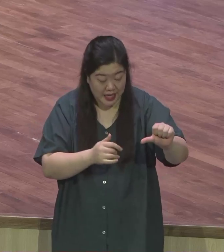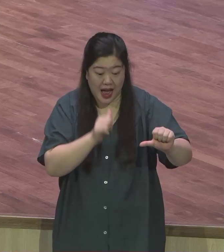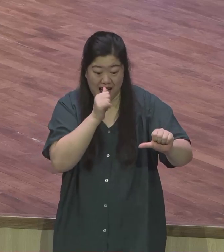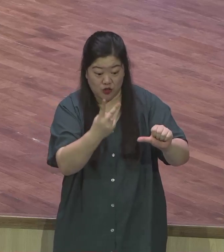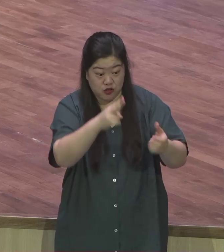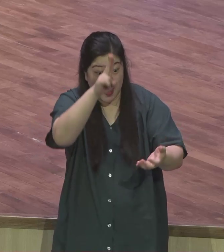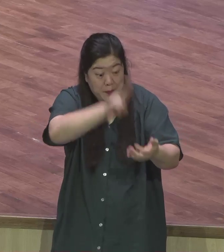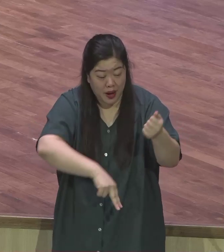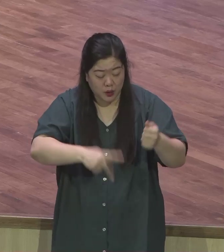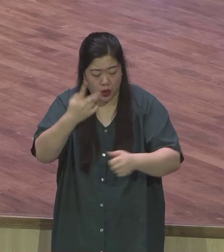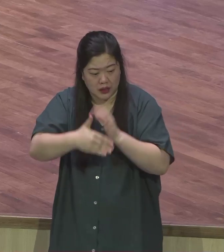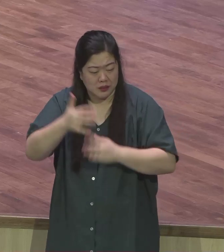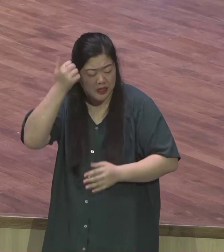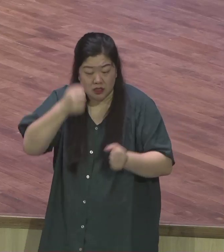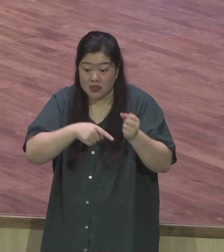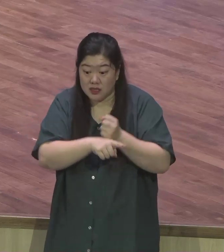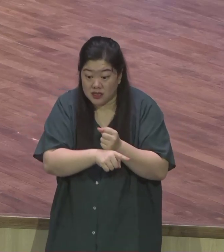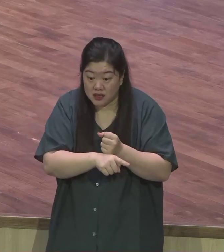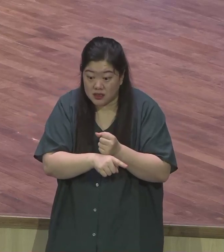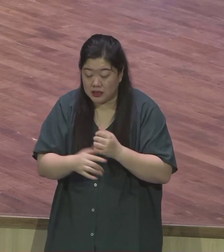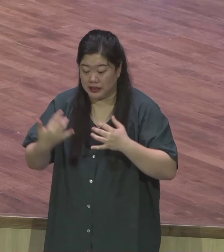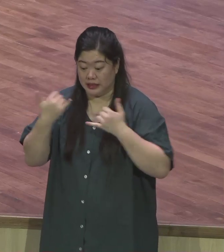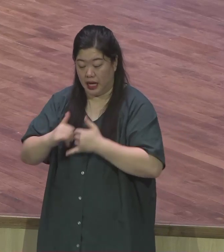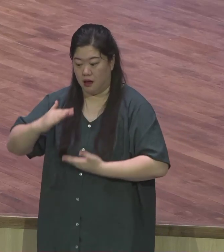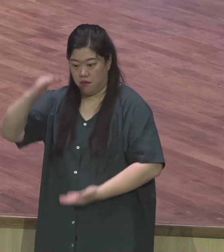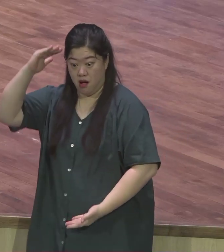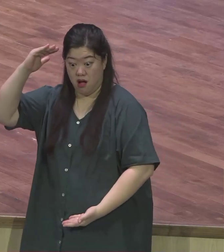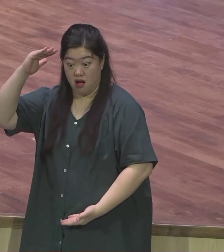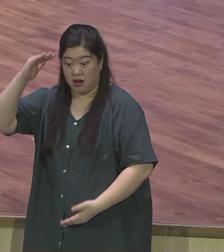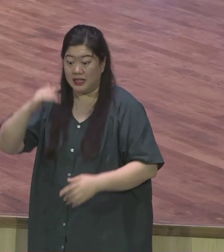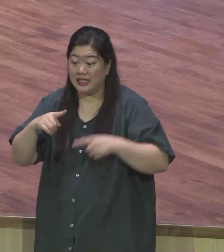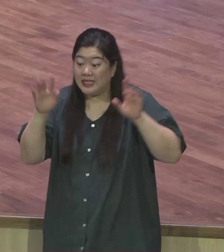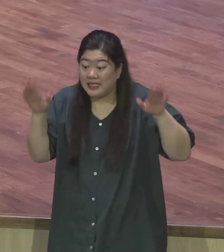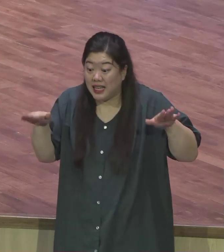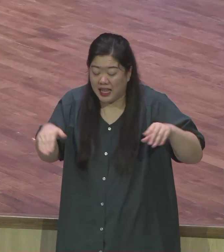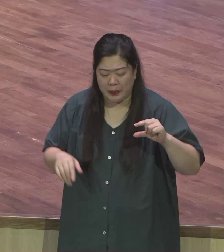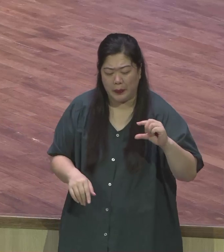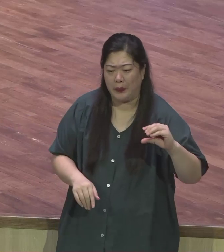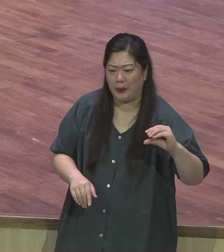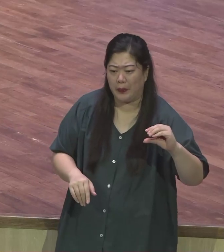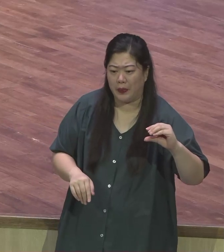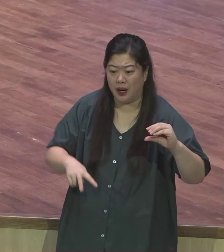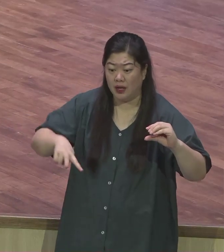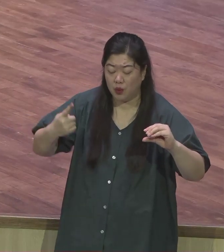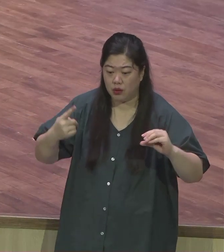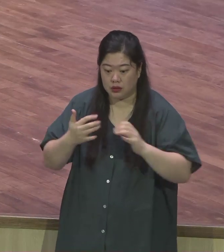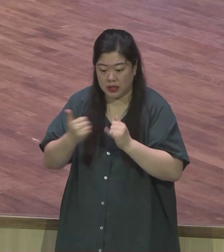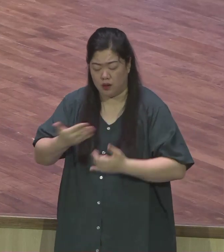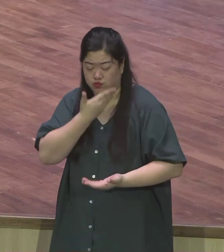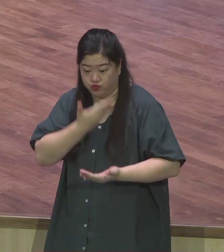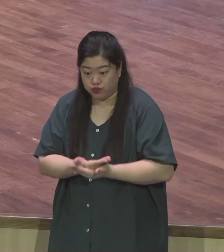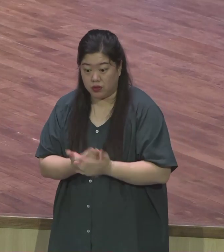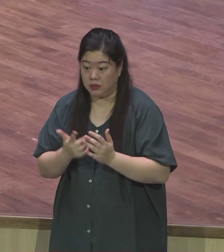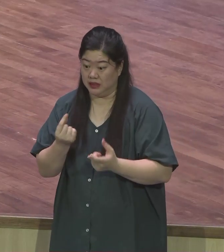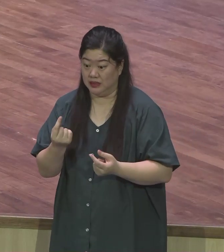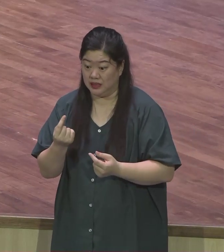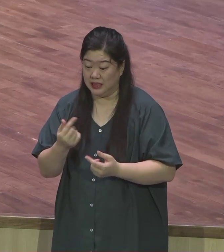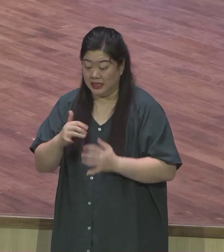우리는 참새보다 귀하다는 것입니다 이건 불신자도 알고 있는 사실이지 않습니까 참새 다섯 마리가 두 아사리온에